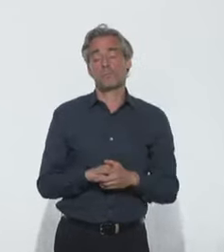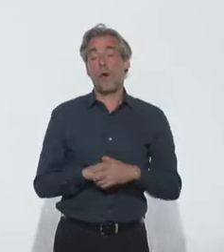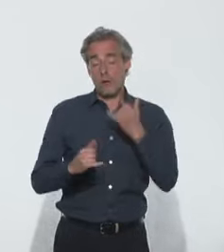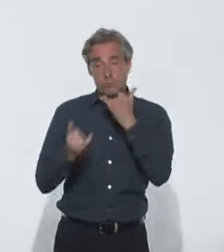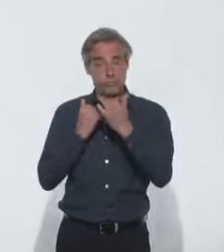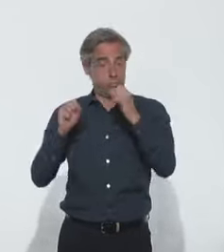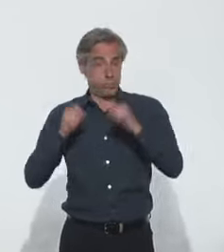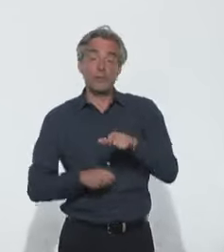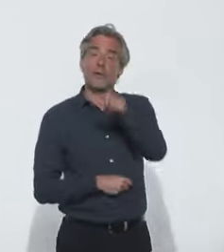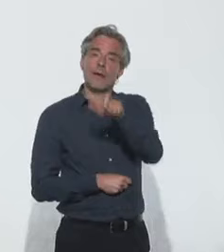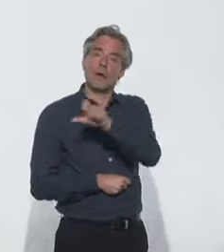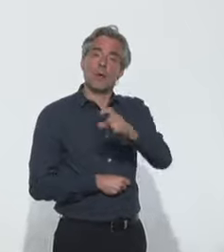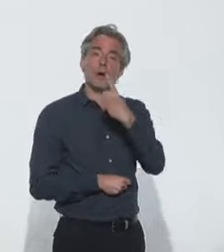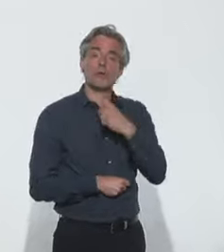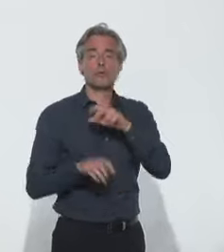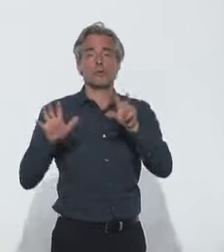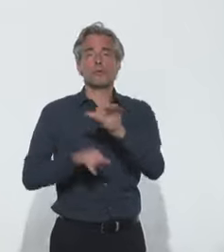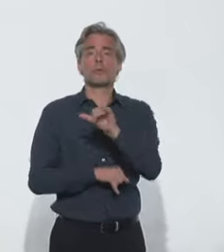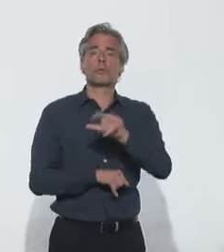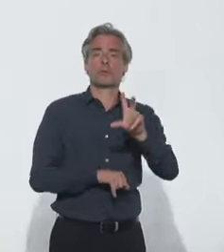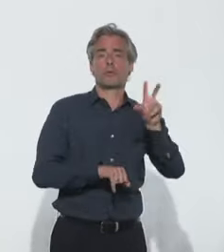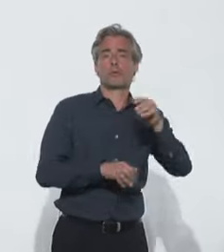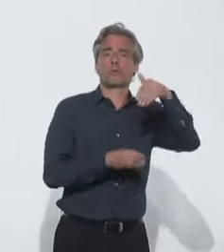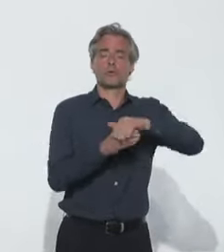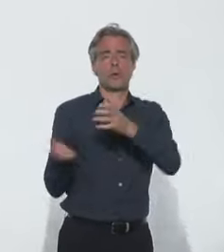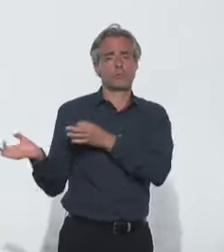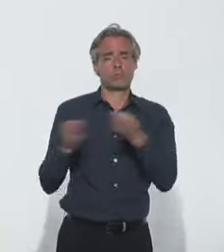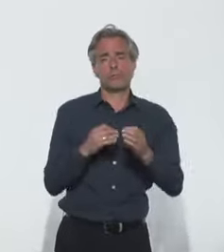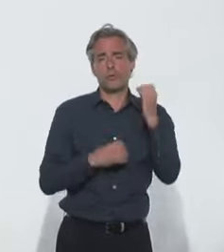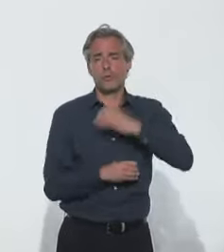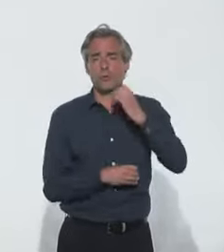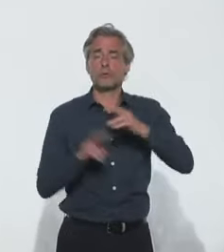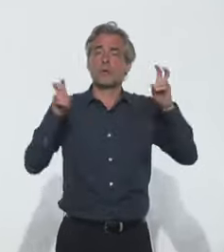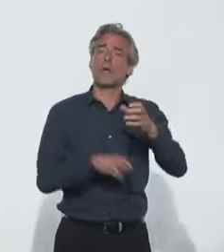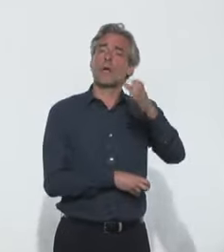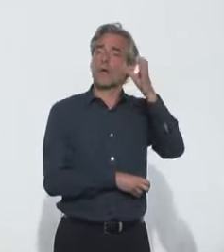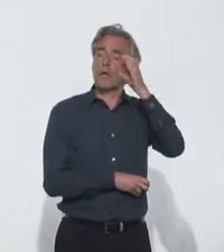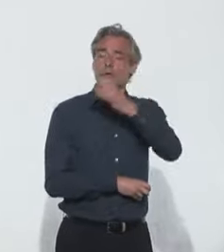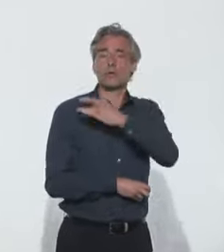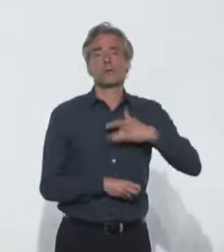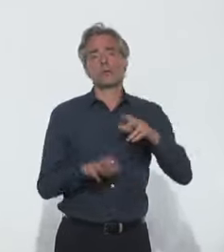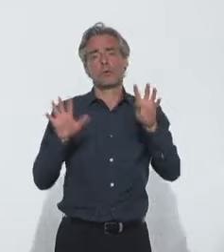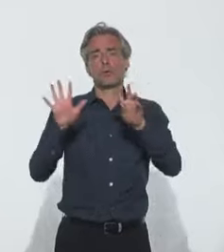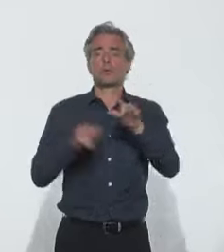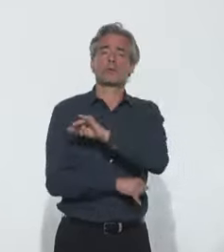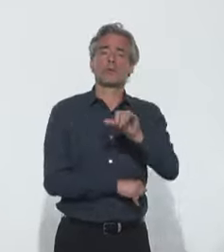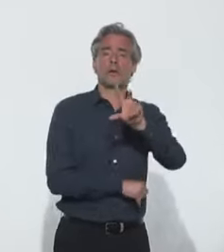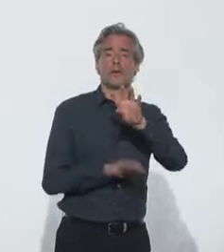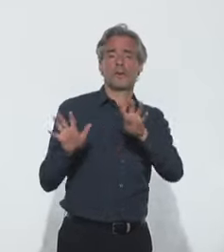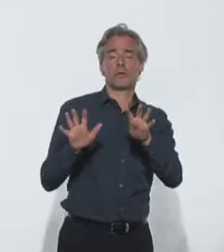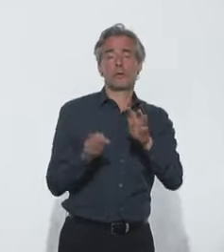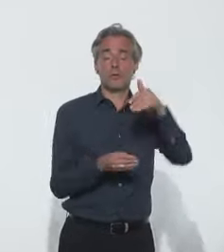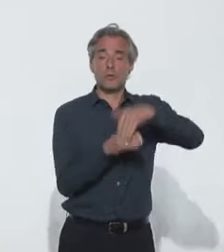ils font appel à la Croix-Rouge de 8h à 20h tous les jours, à Écoute-Santé de 8h à 21h tous les jours, et à